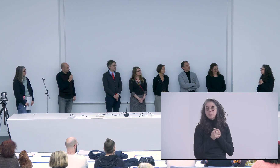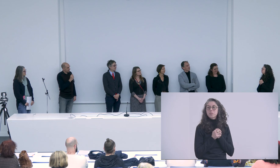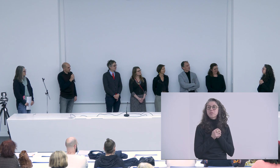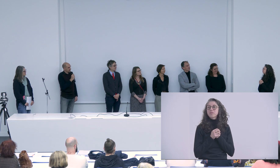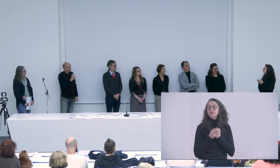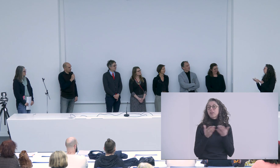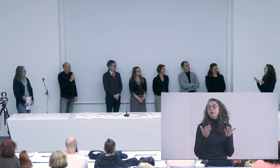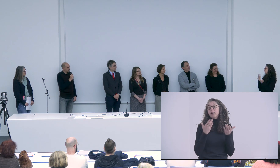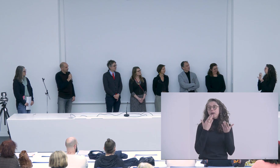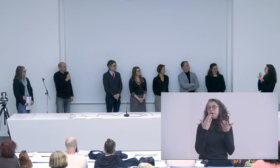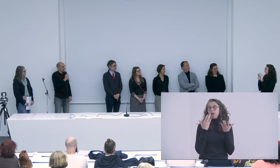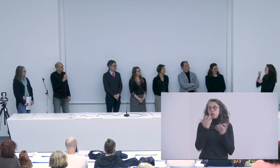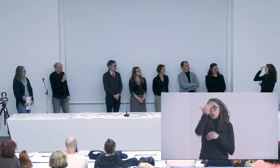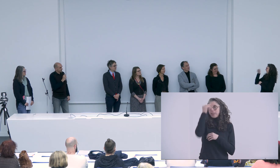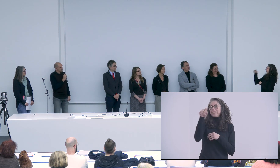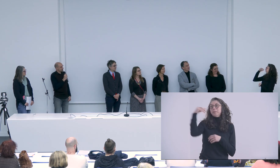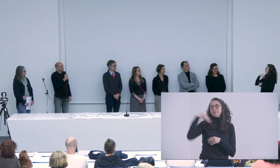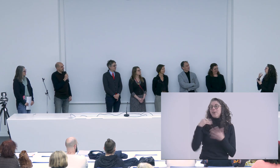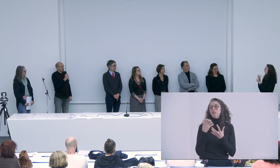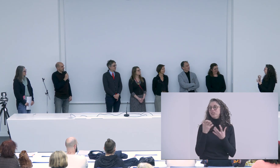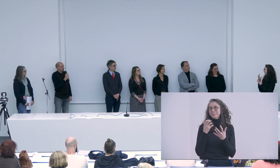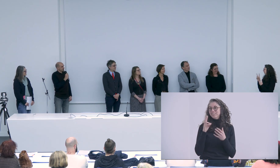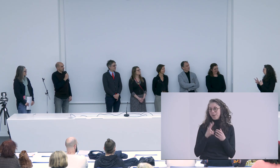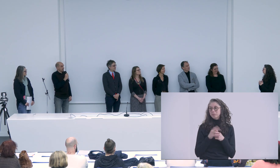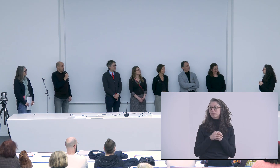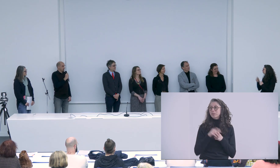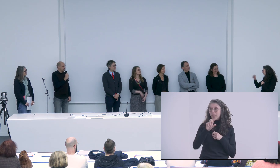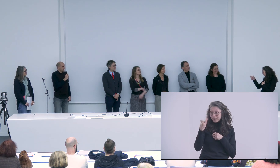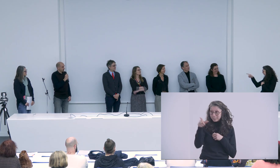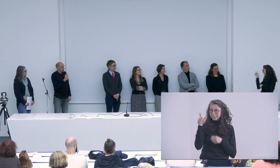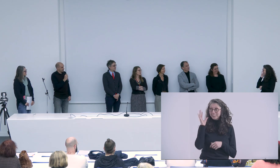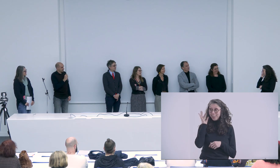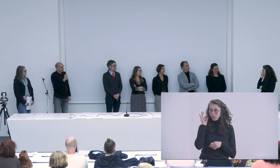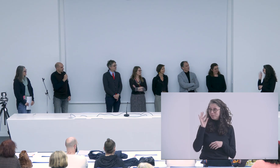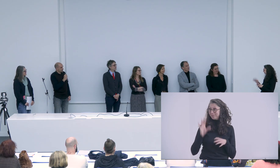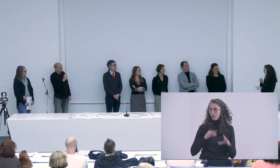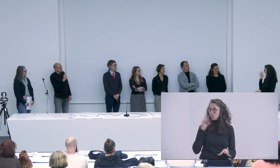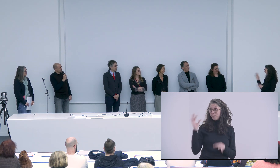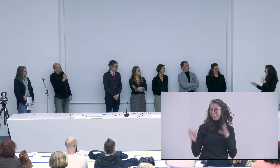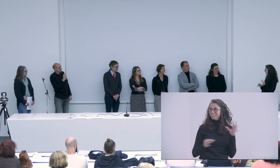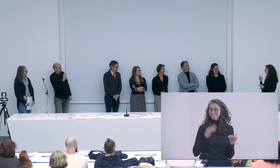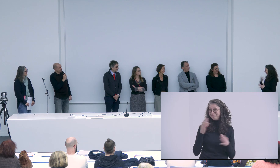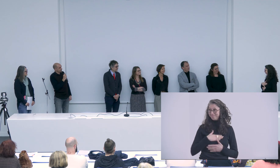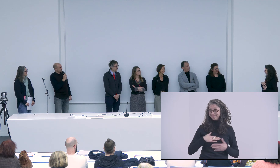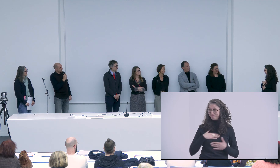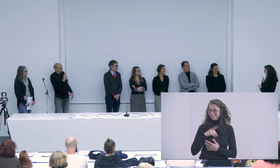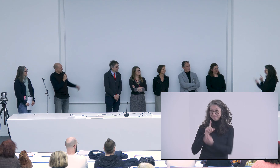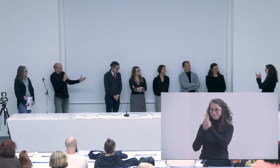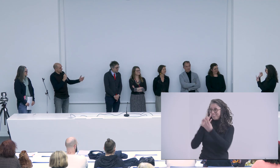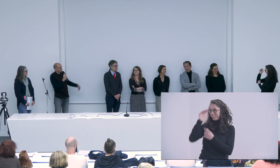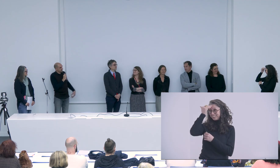j'ai envie d'y revenir vous revoir tous j'ai vraiment envie de te connaître plus moi Carlo